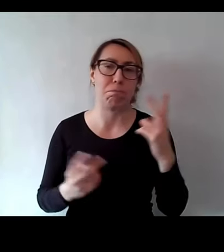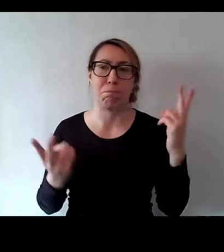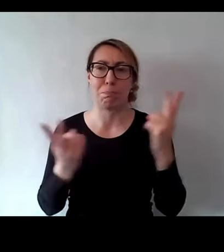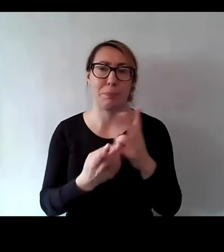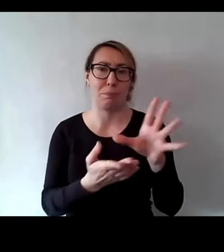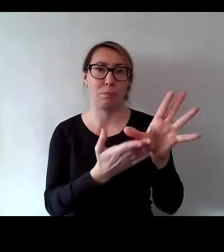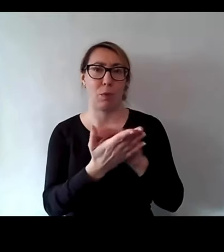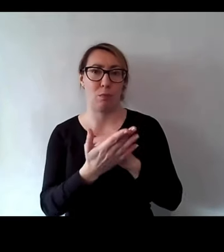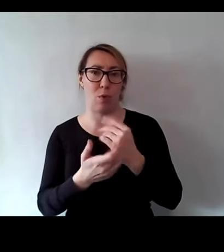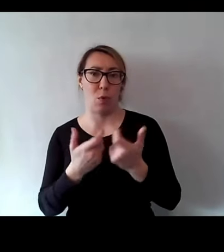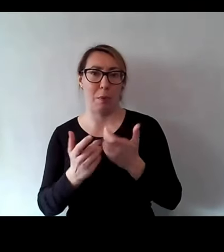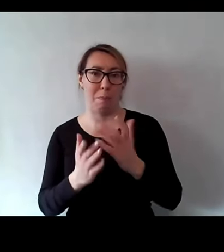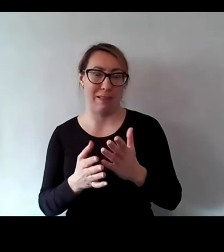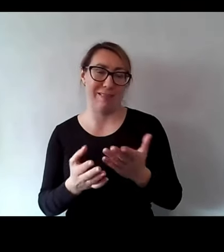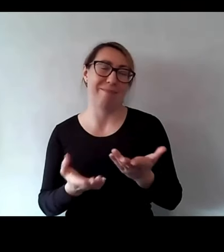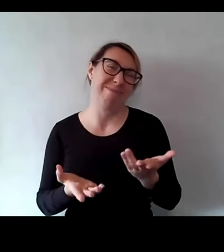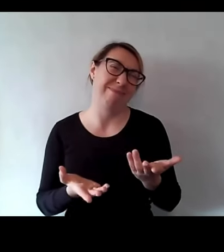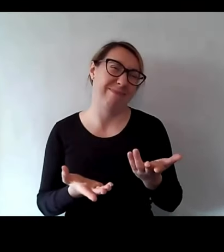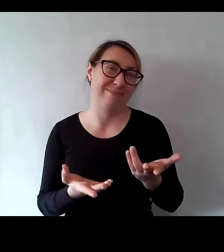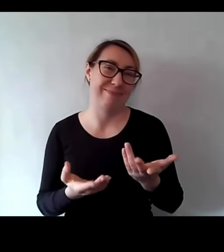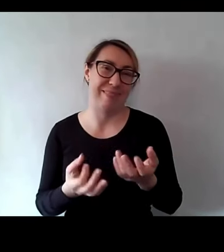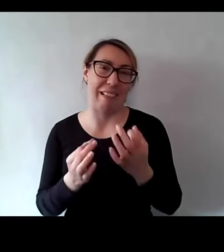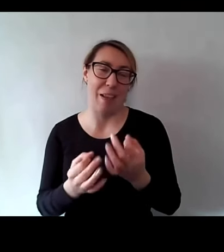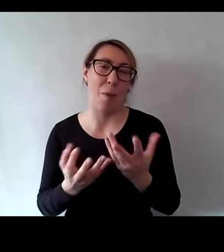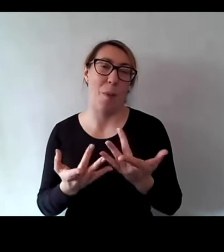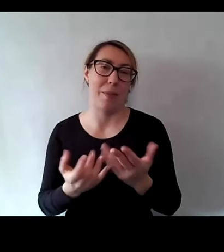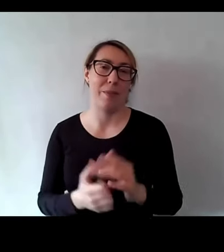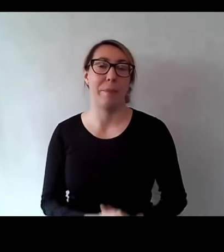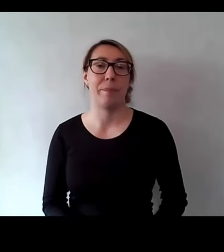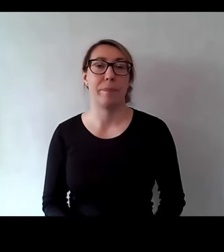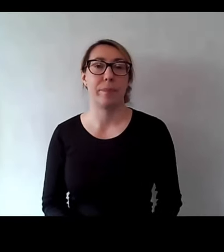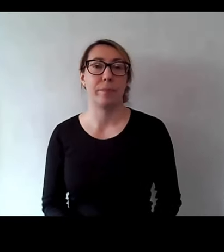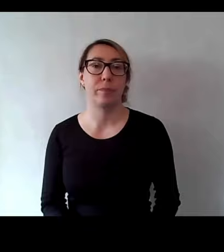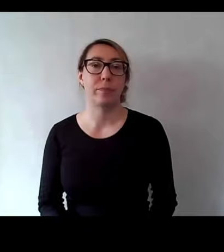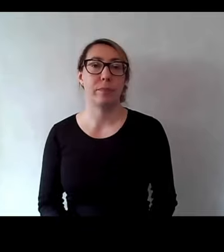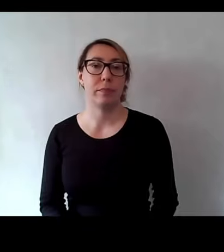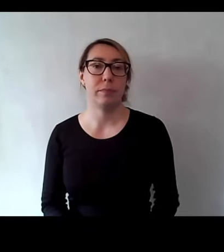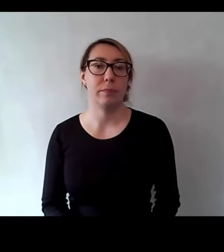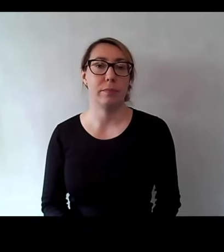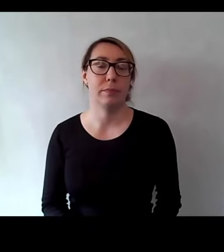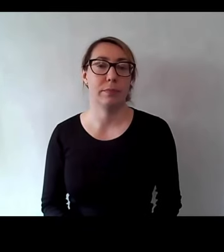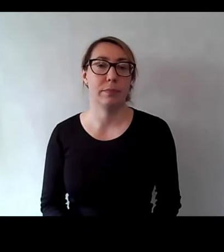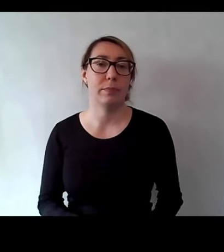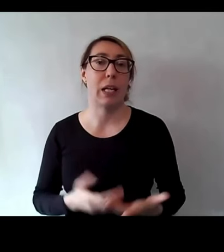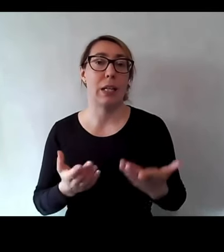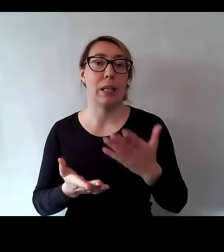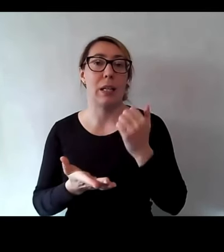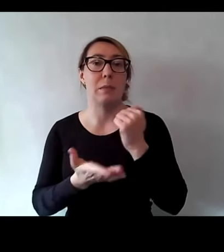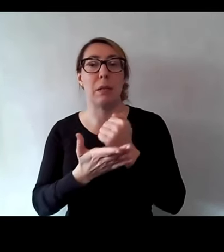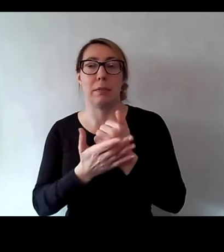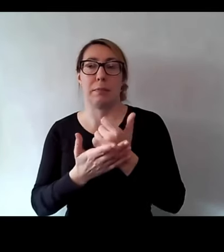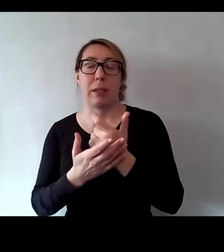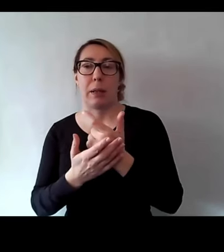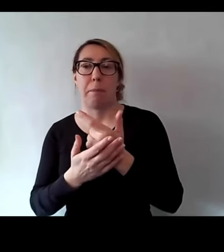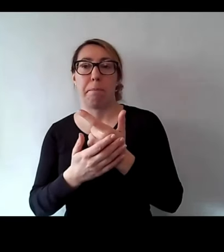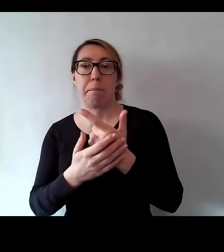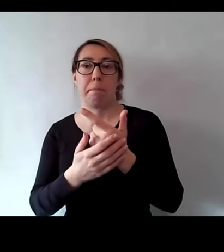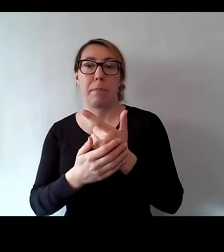oni. Nie? Więc, więc jest to łatwe. Jeżeli też chodzi o tą część merytoryczną,